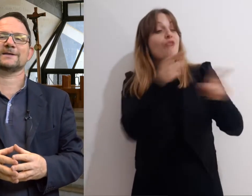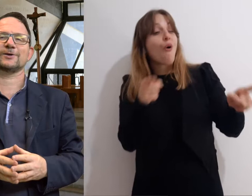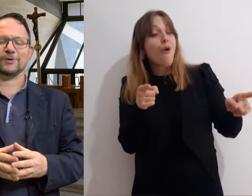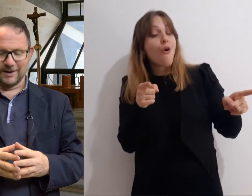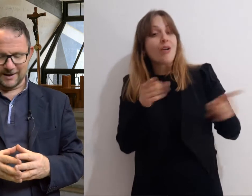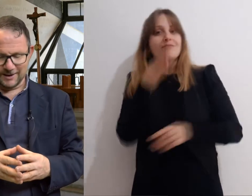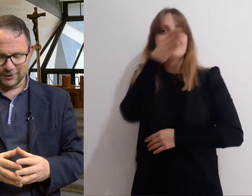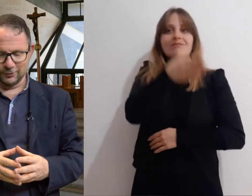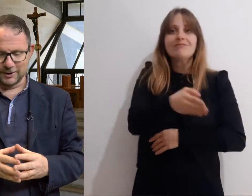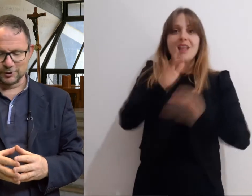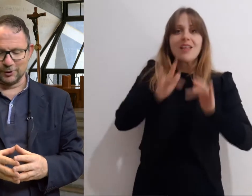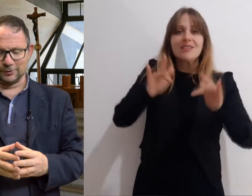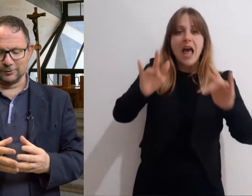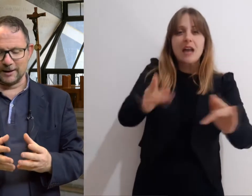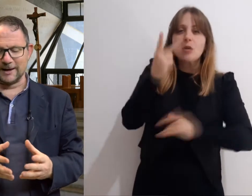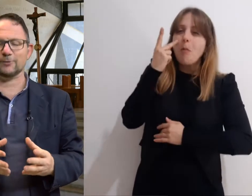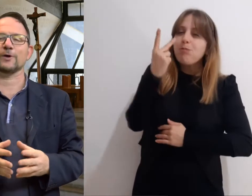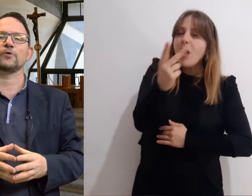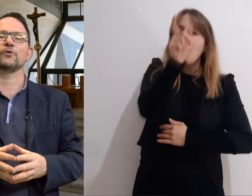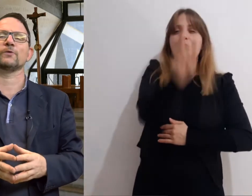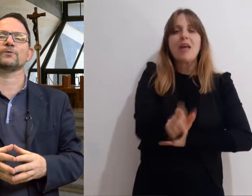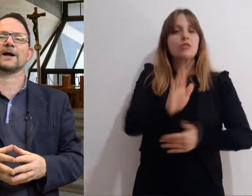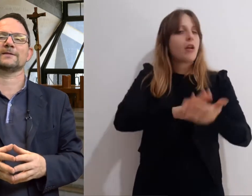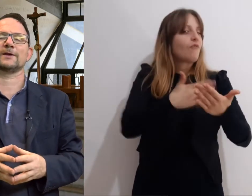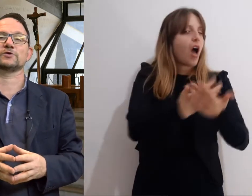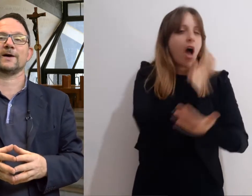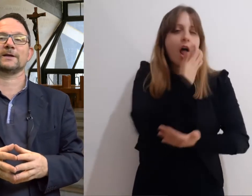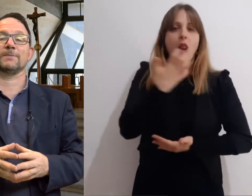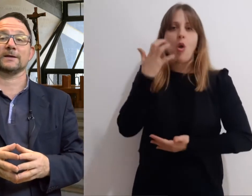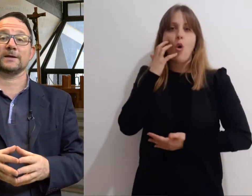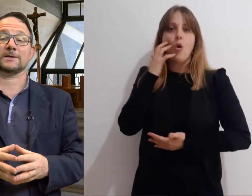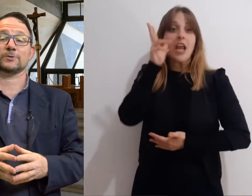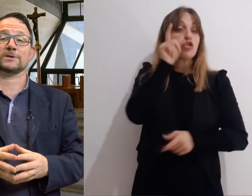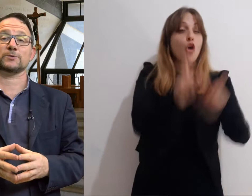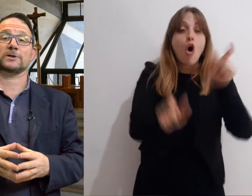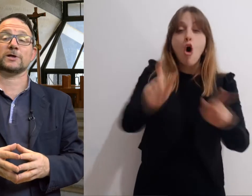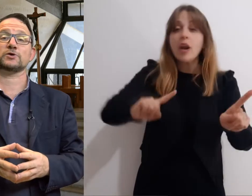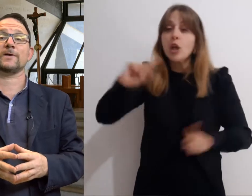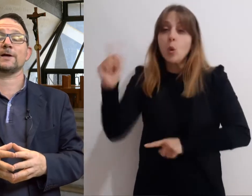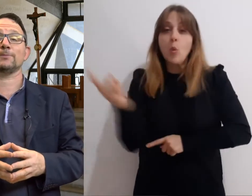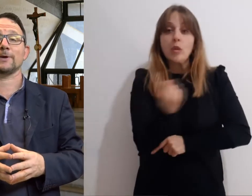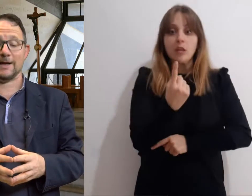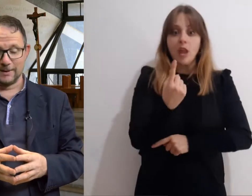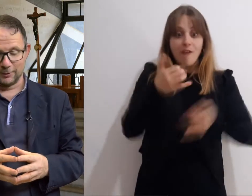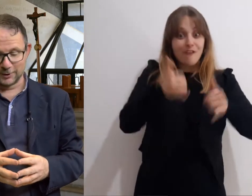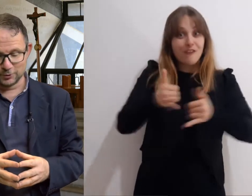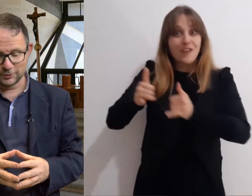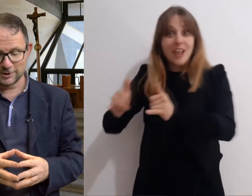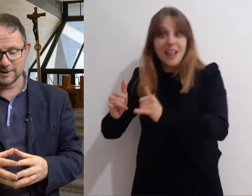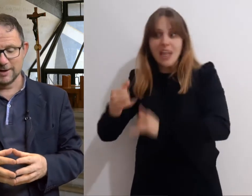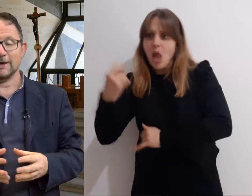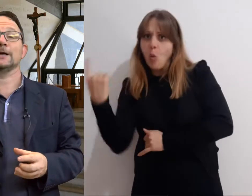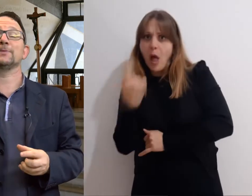i nati da donna Non è sorto Non è nato alcuno Più grande di Giovanni il Battista Cioè Gesù dice che Giovanni è il più grande E poi